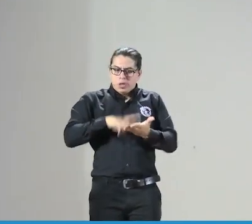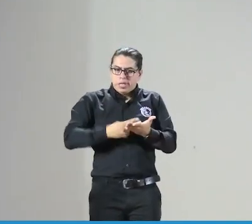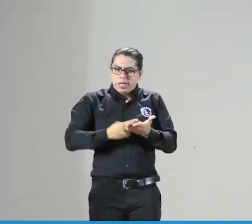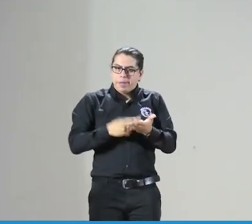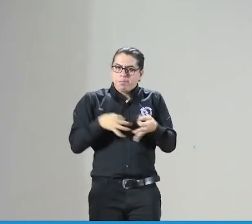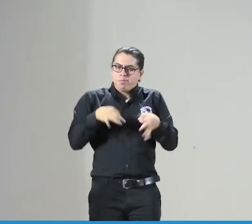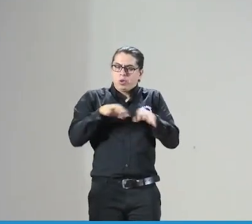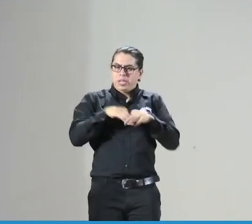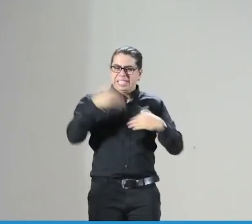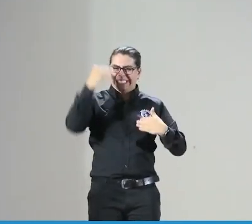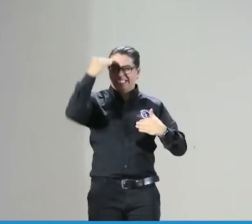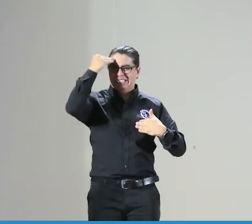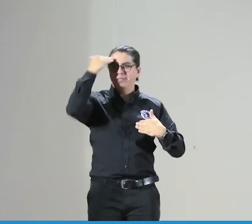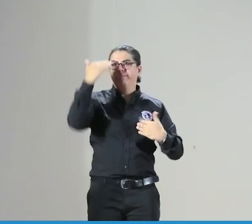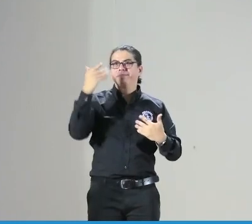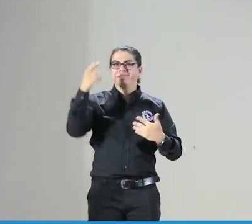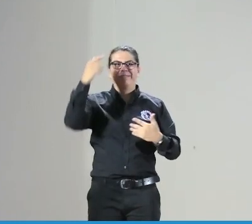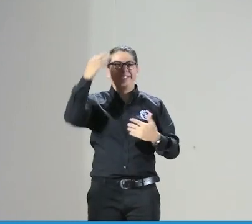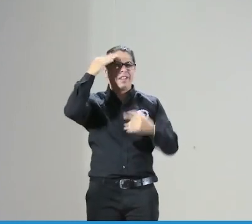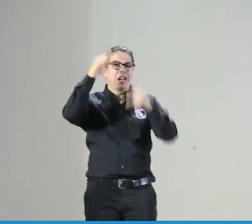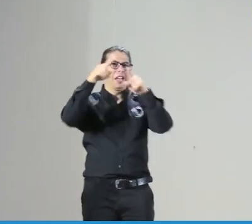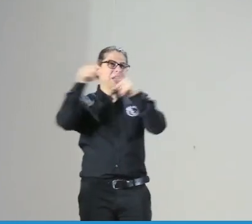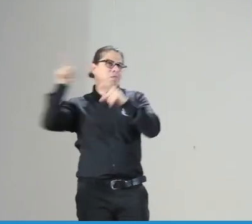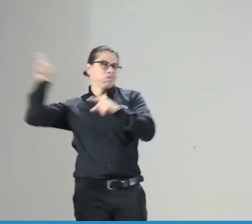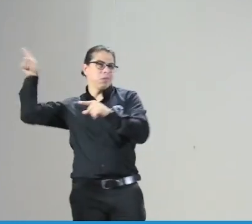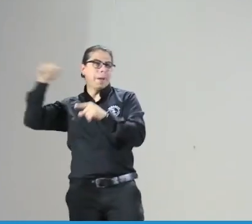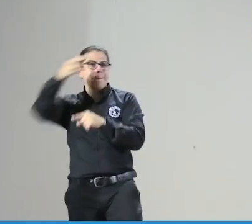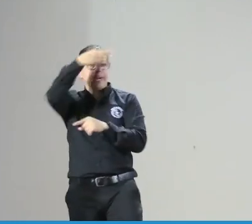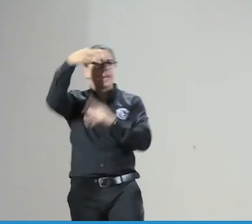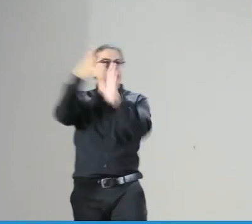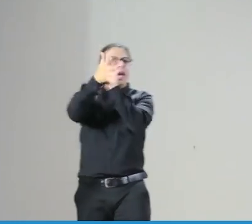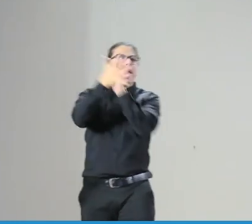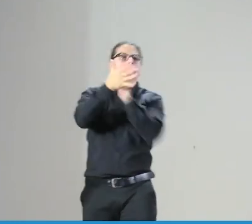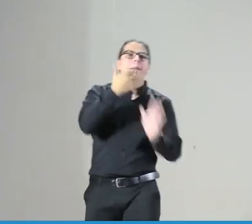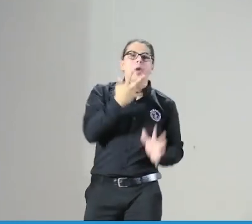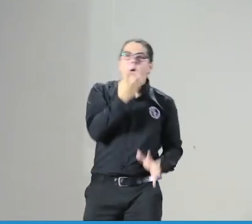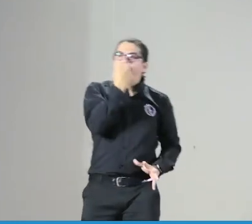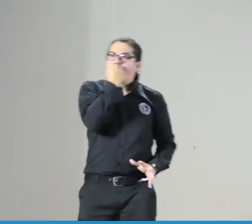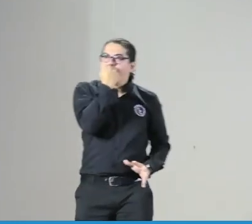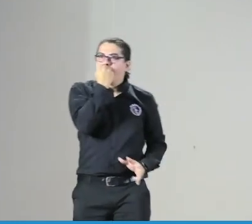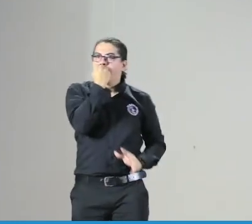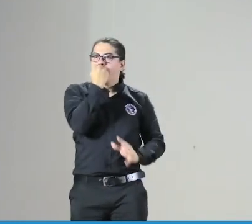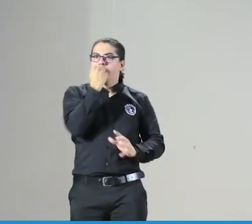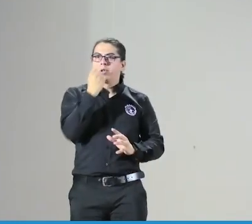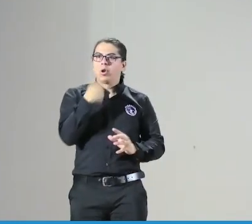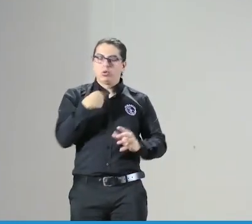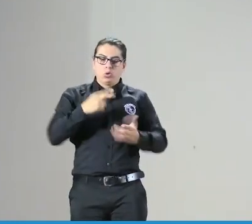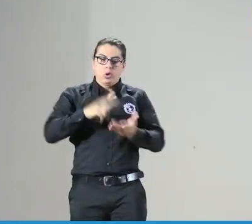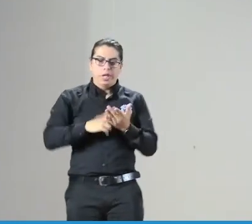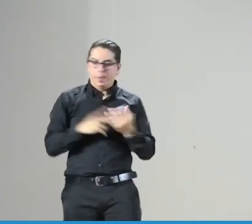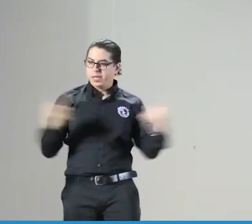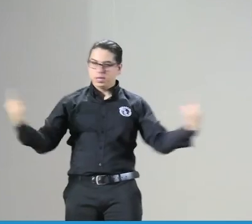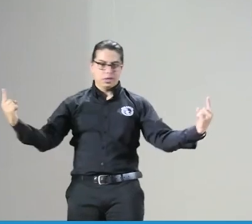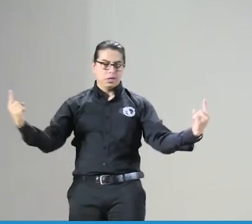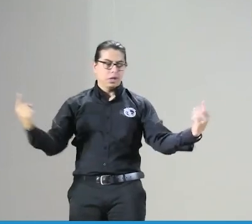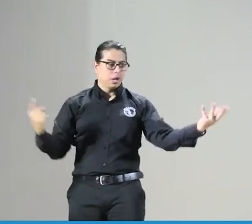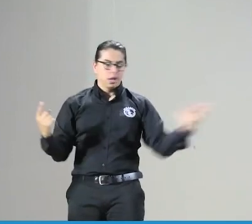la guía para el intérprete para que tome esa conciencia Margarita habla sobre la confidencialidad del